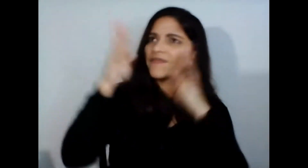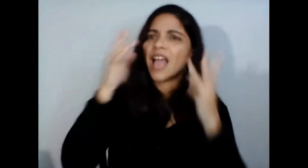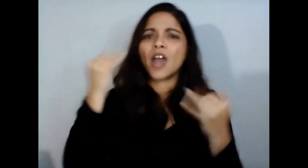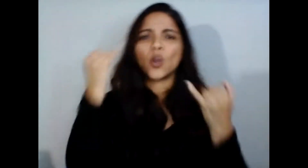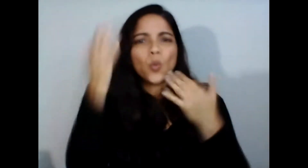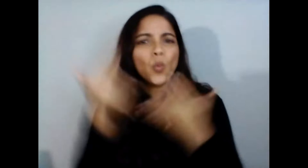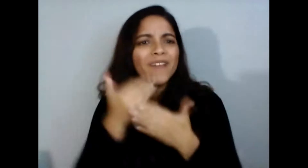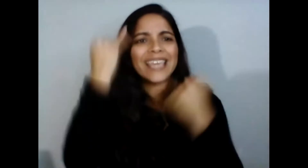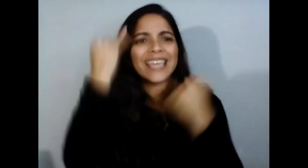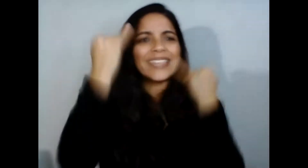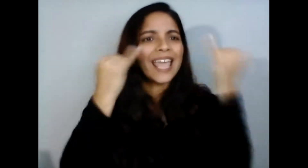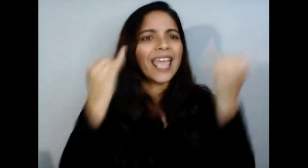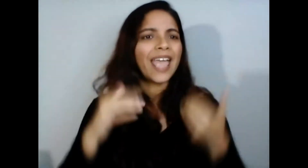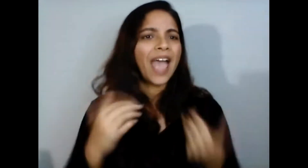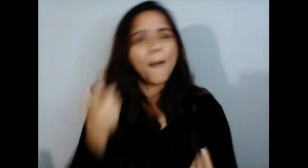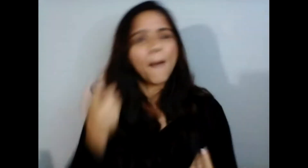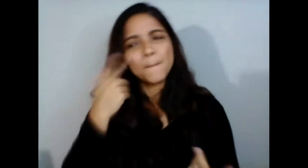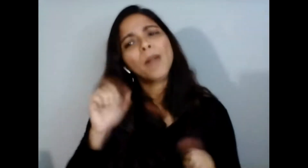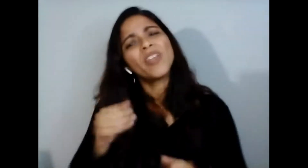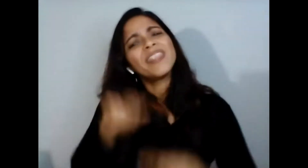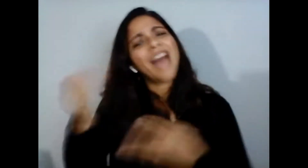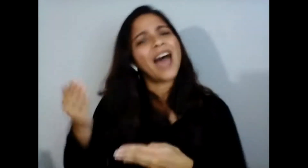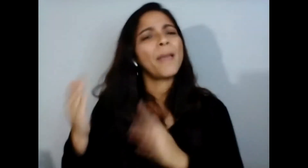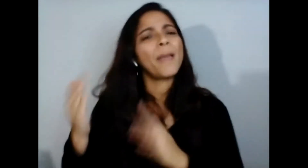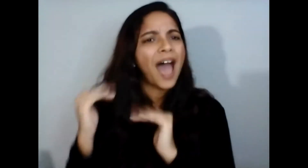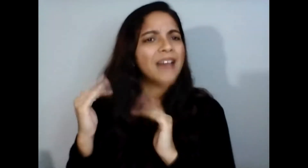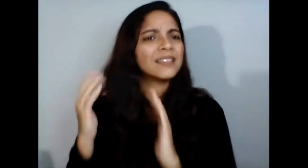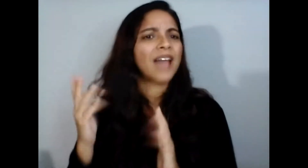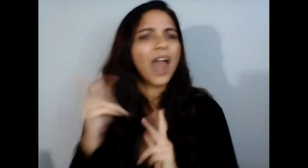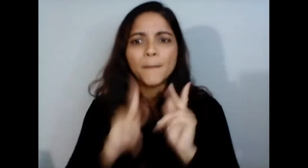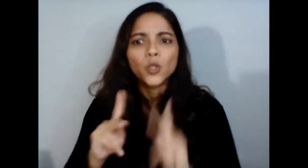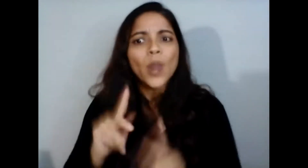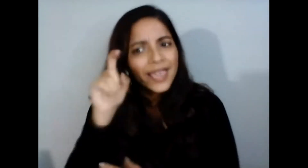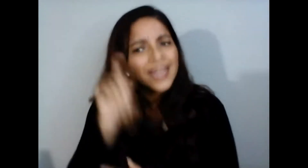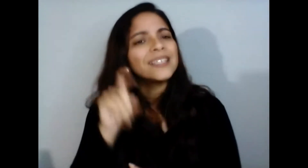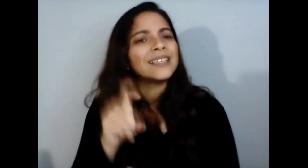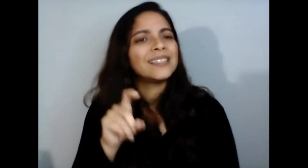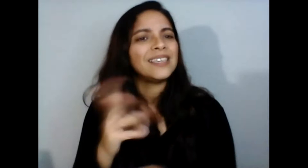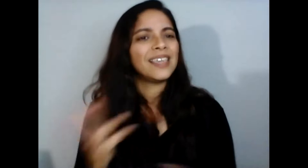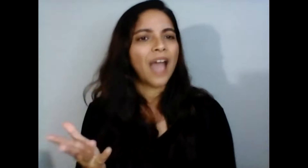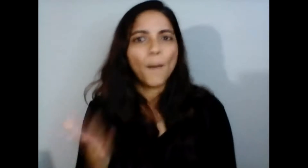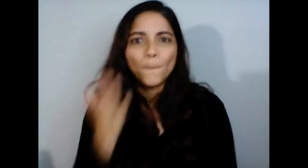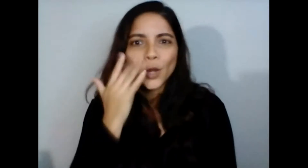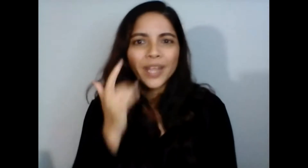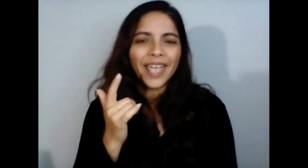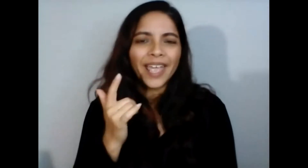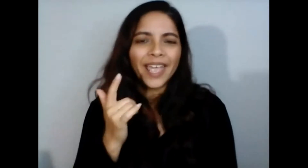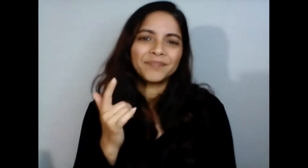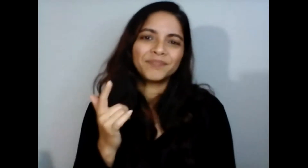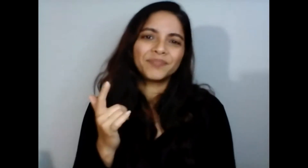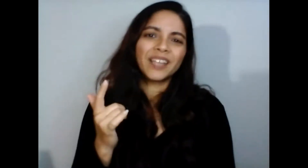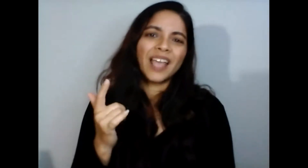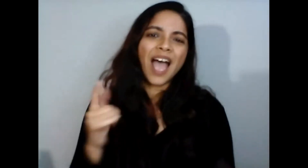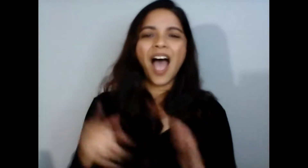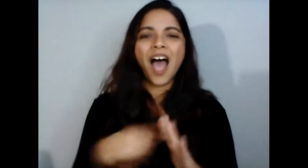traer esperanza realista a nuestra gente que tanto la necesitamos porque pues velarnos unos por